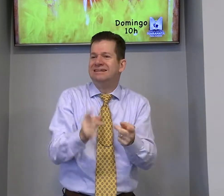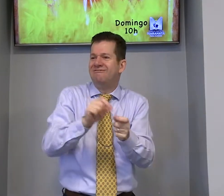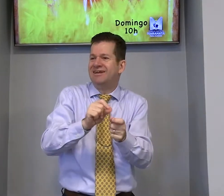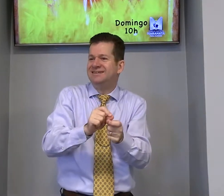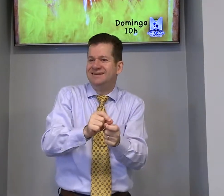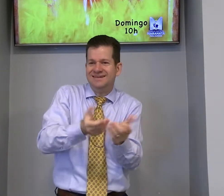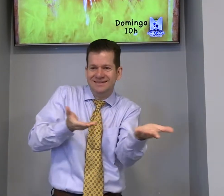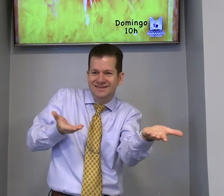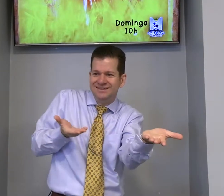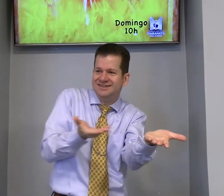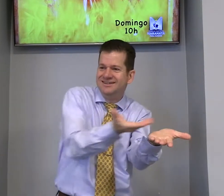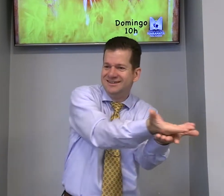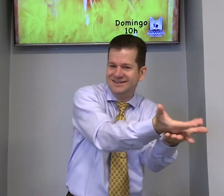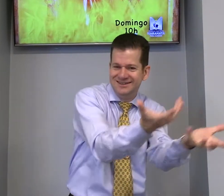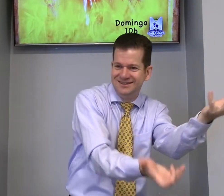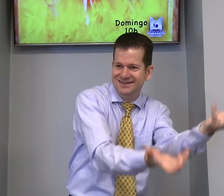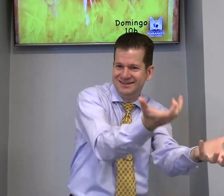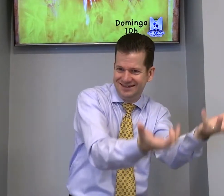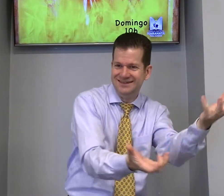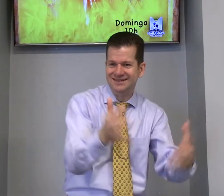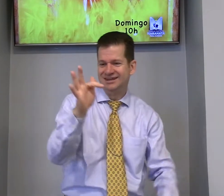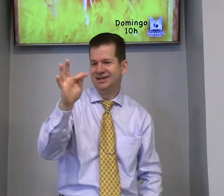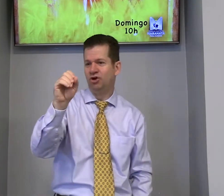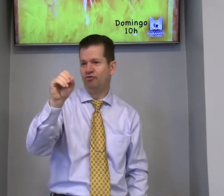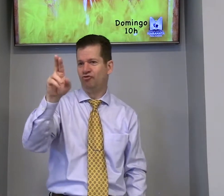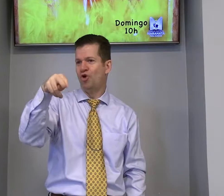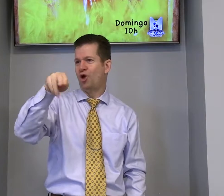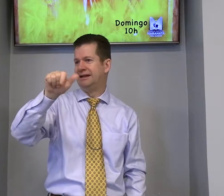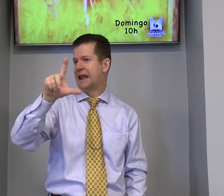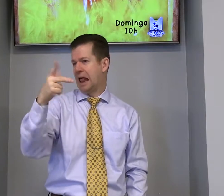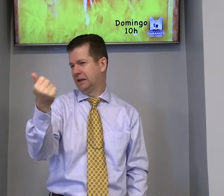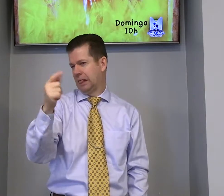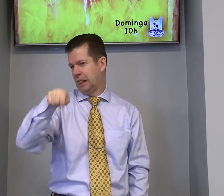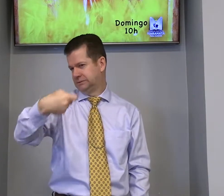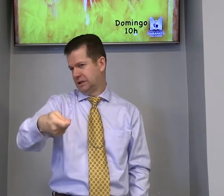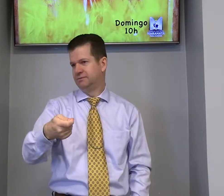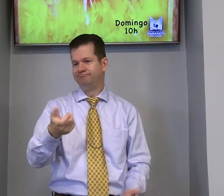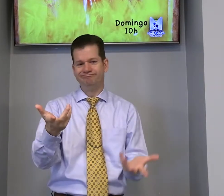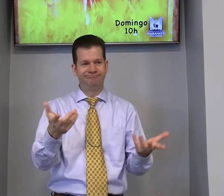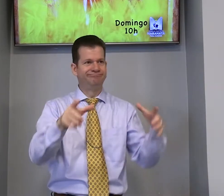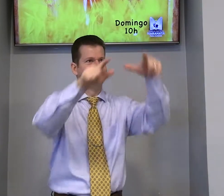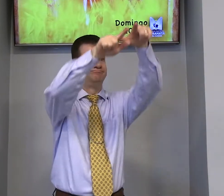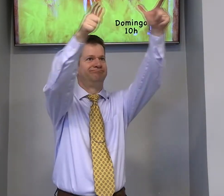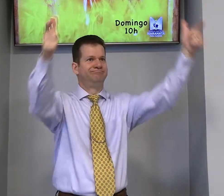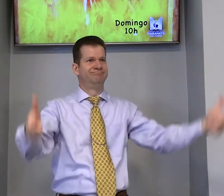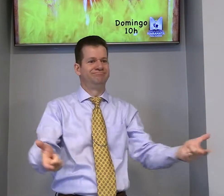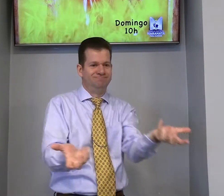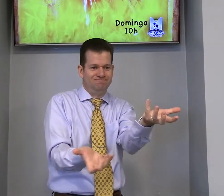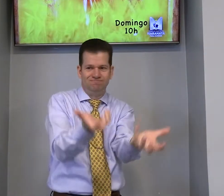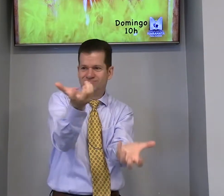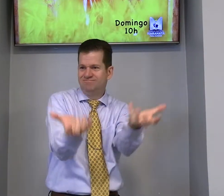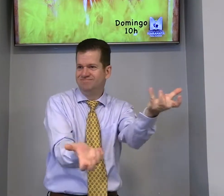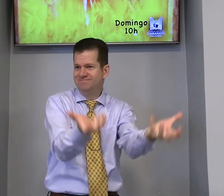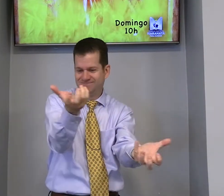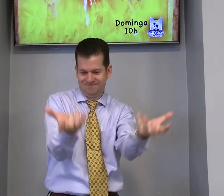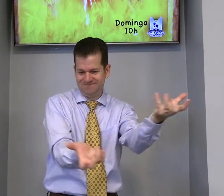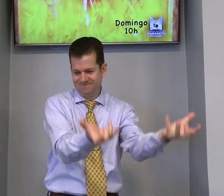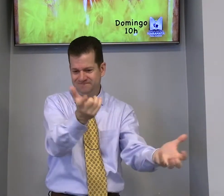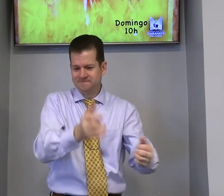you know you the pizza is a butcher a butcher which